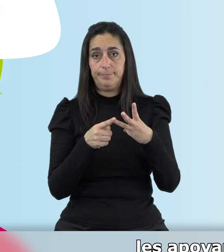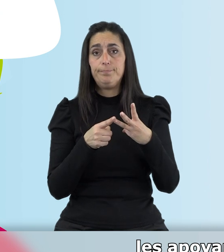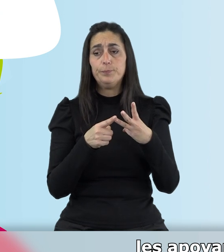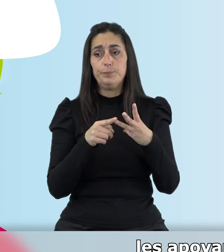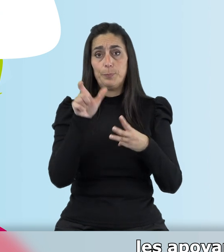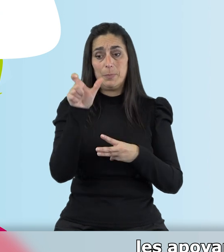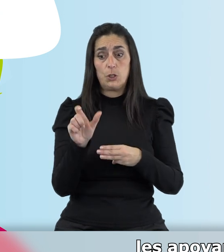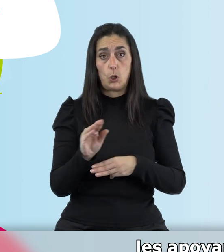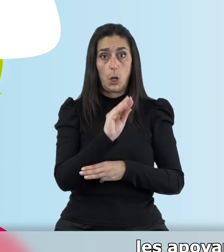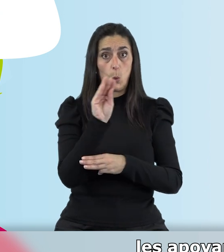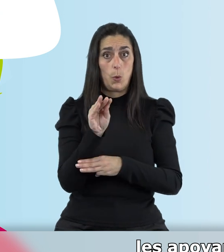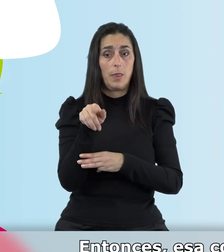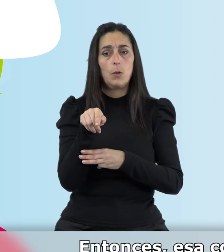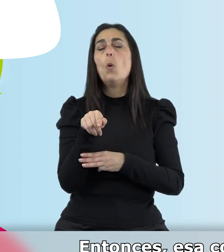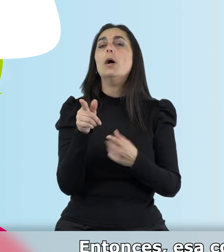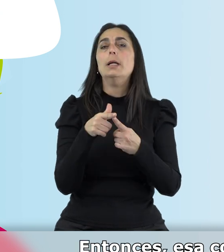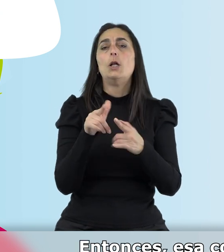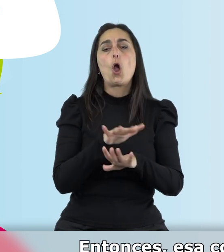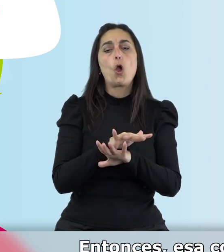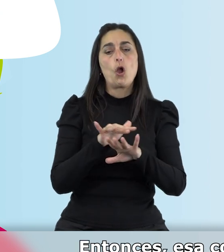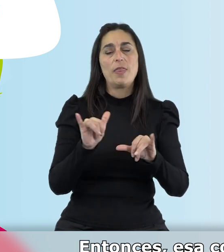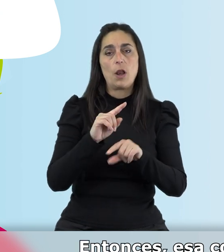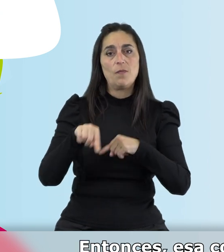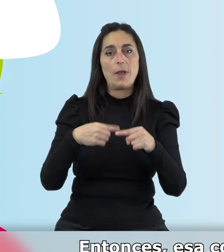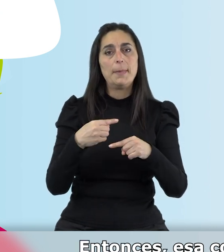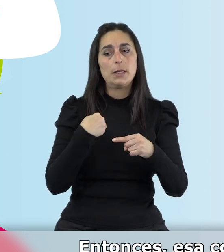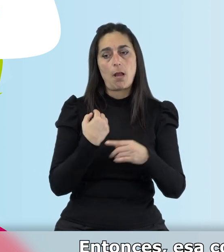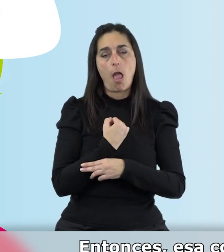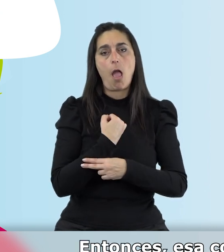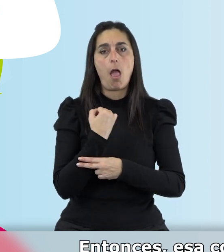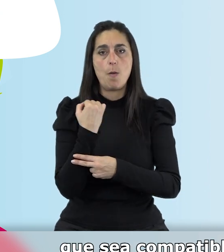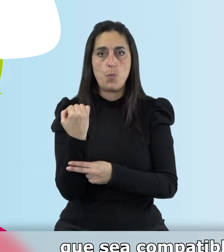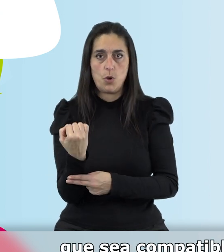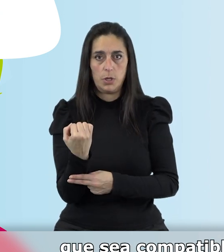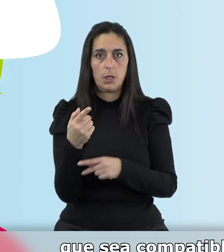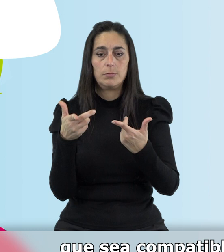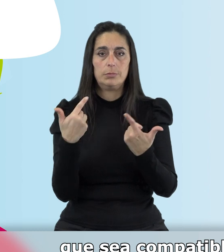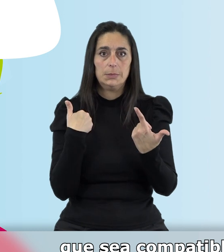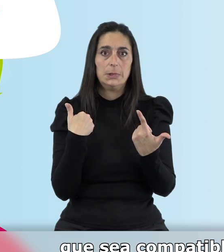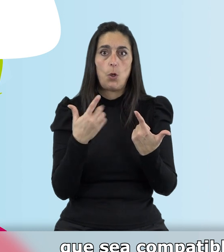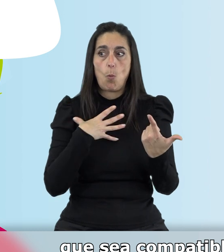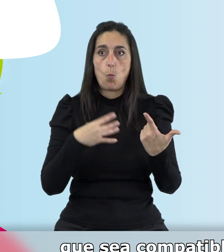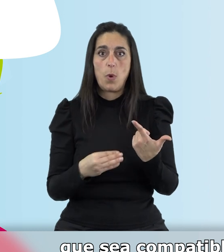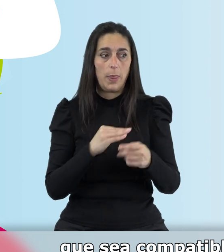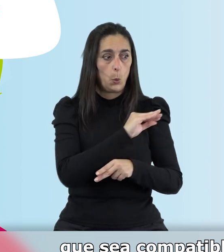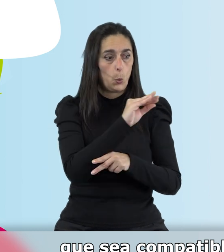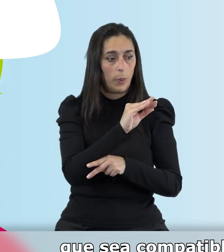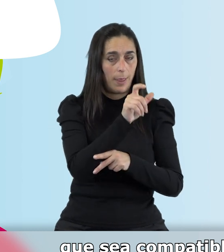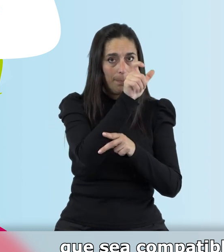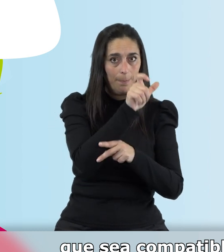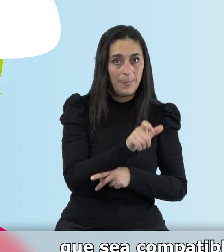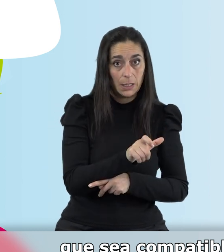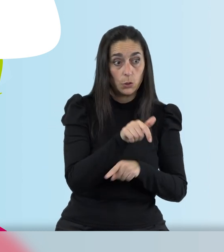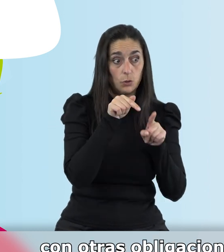apoyamos para facilitar la conciliación. Entonces, esa conciliación tiene que permitir que sea compatible el cuidado de la persona